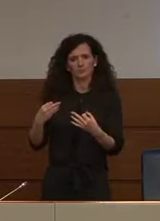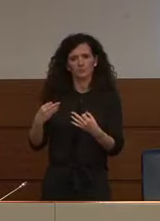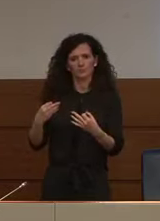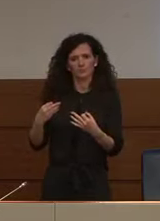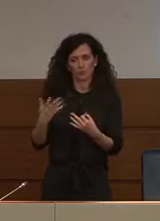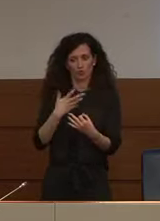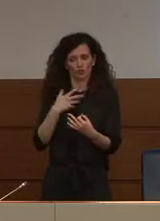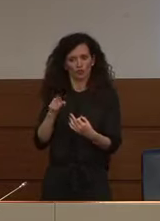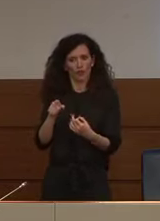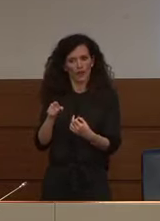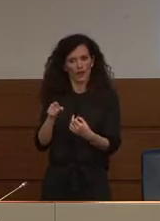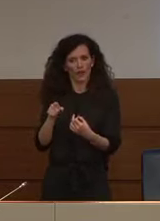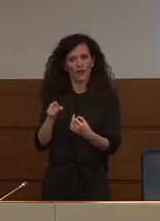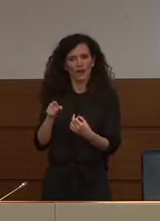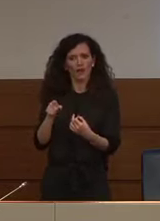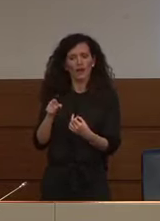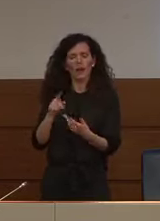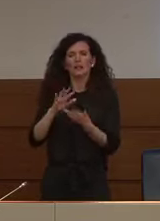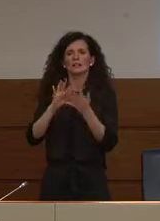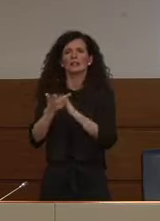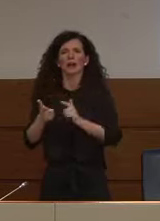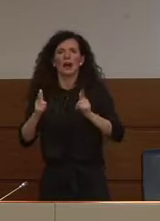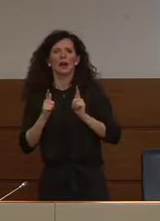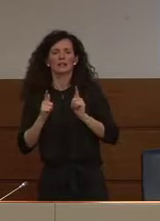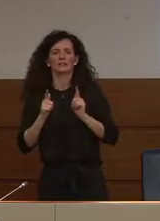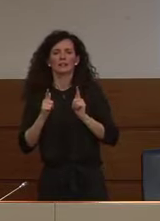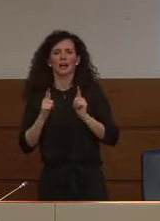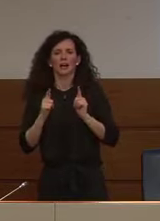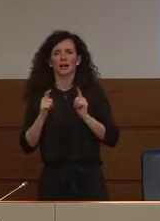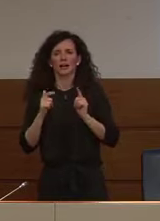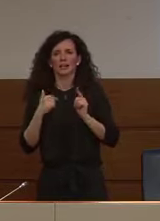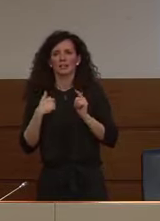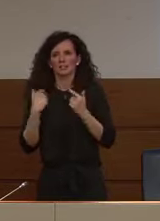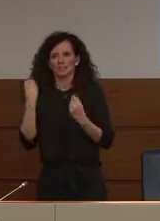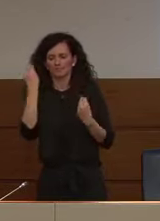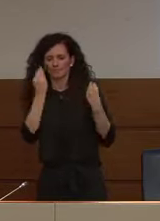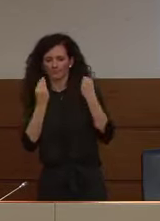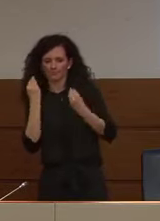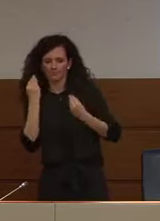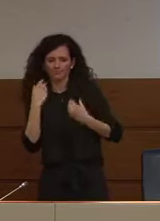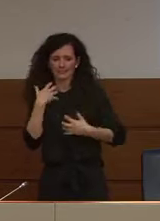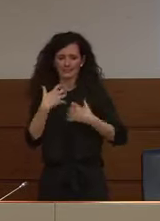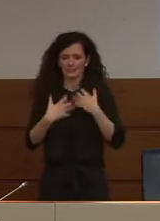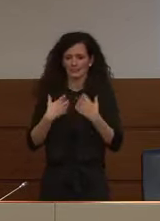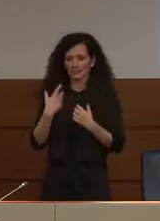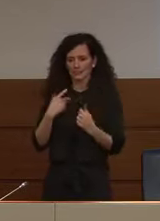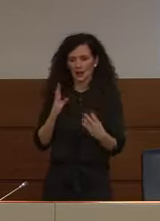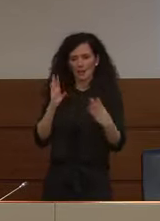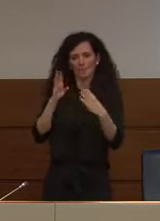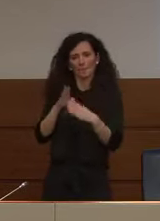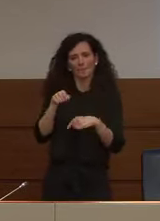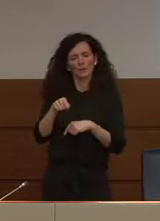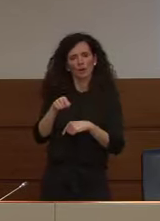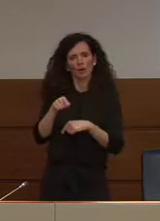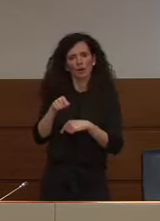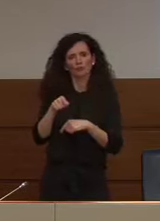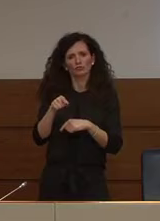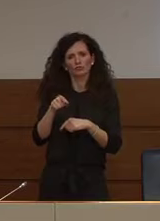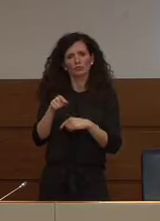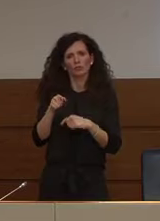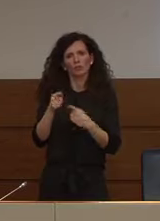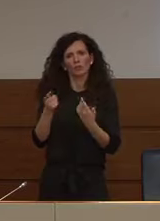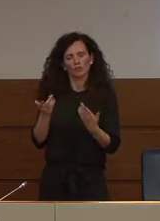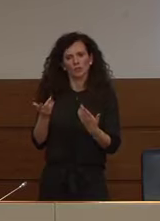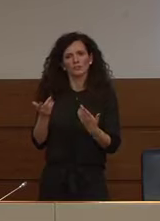a emotività che in qualche modo deve richiamare anche una